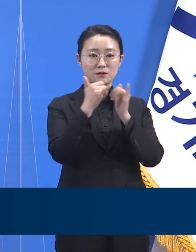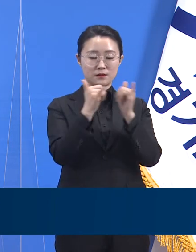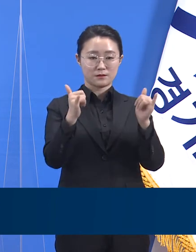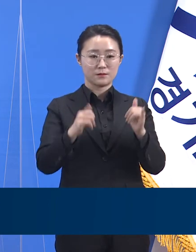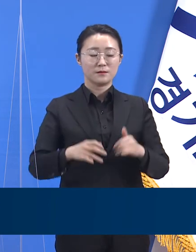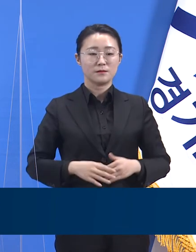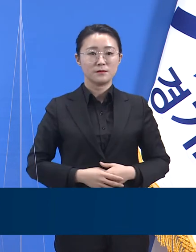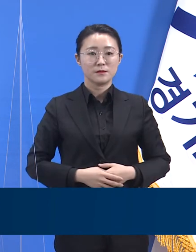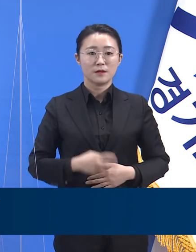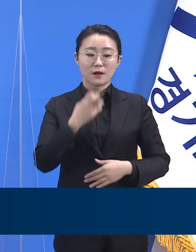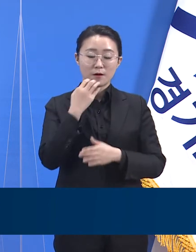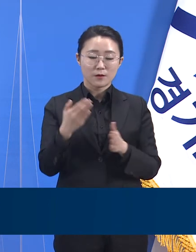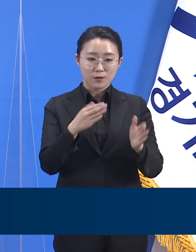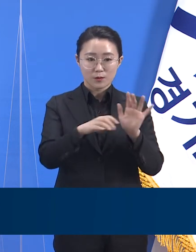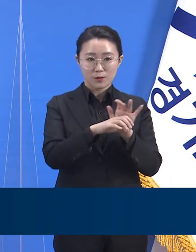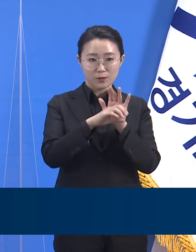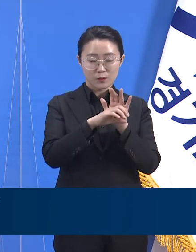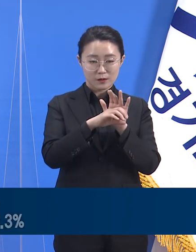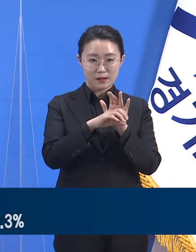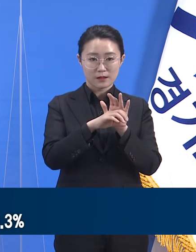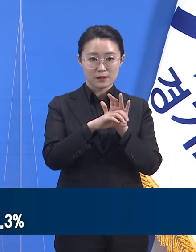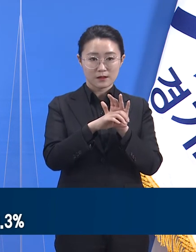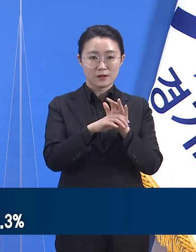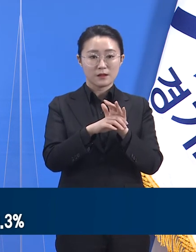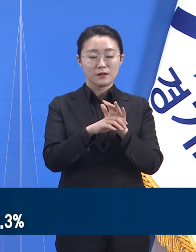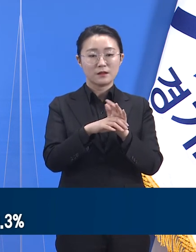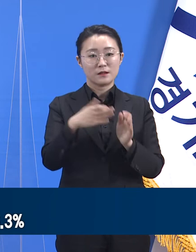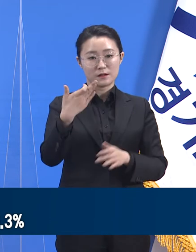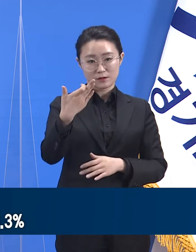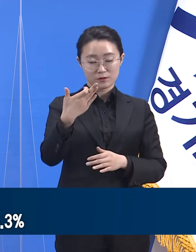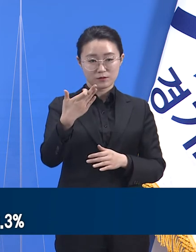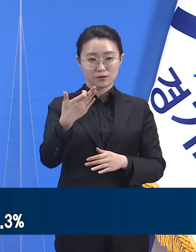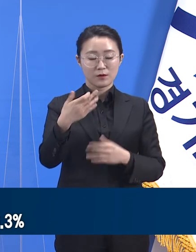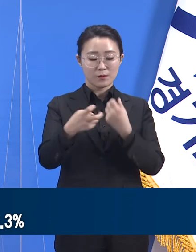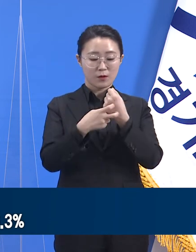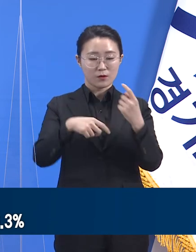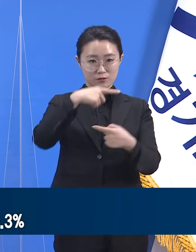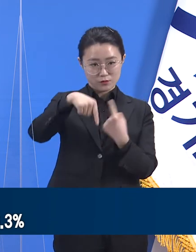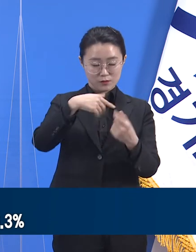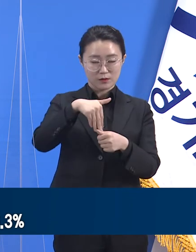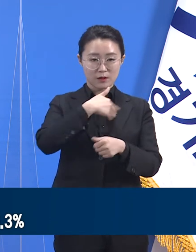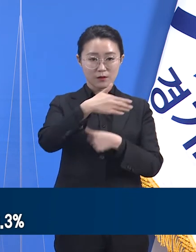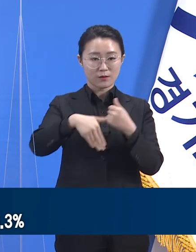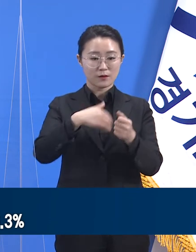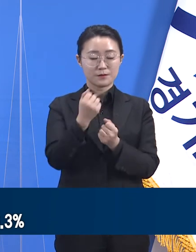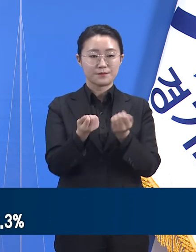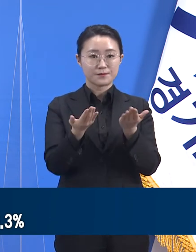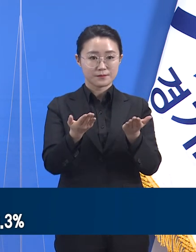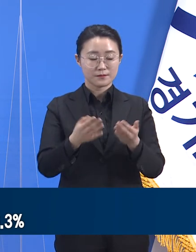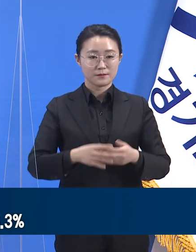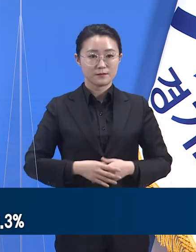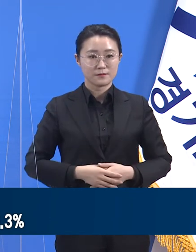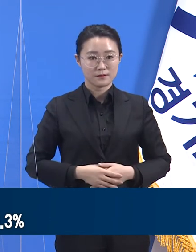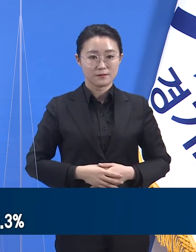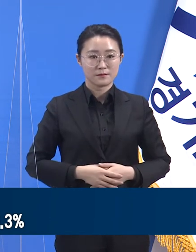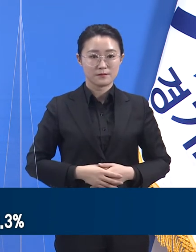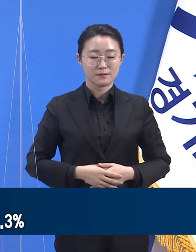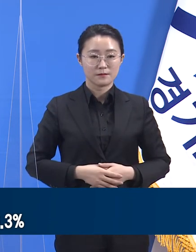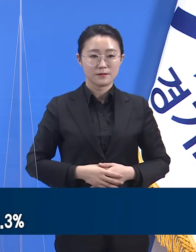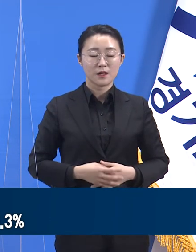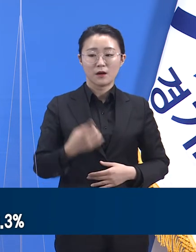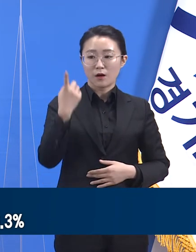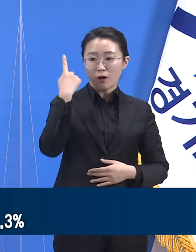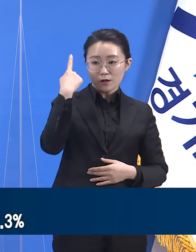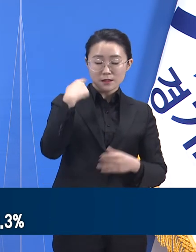경기도 코로나19 병상 운용 현황에 대해서 말씀드리겠습니다. 3월 24일 20시 기준